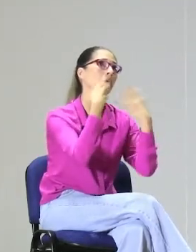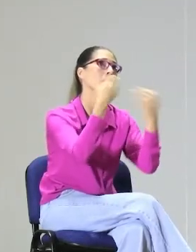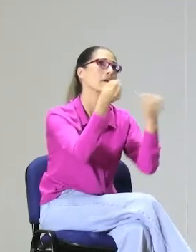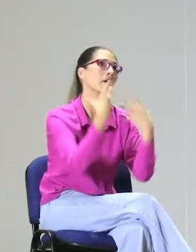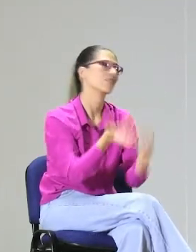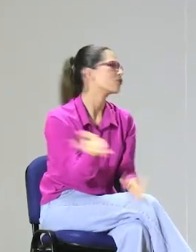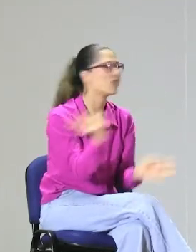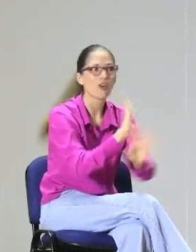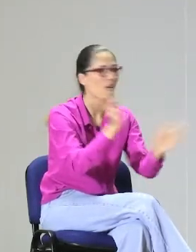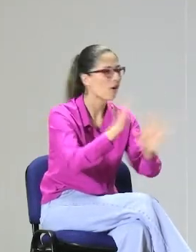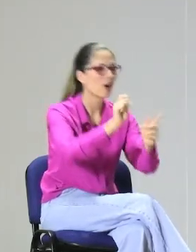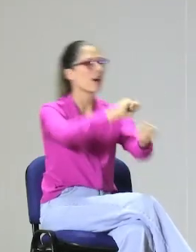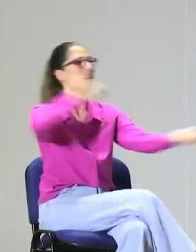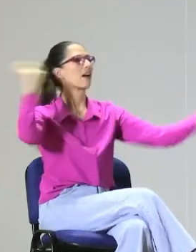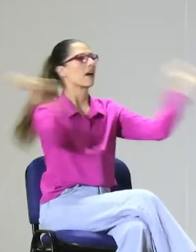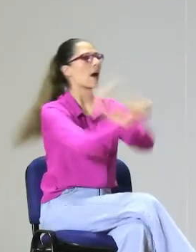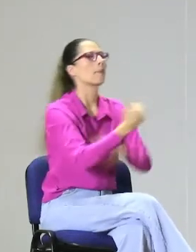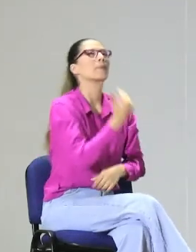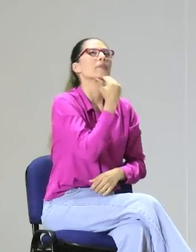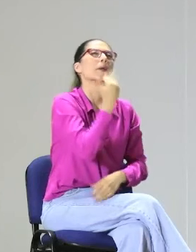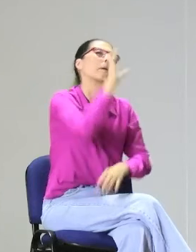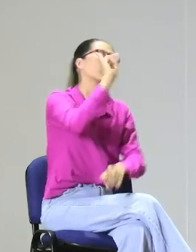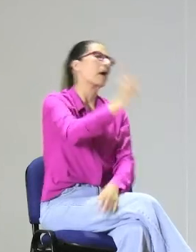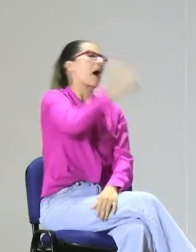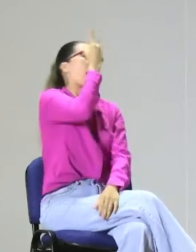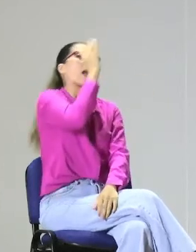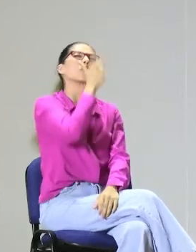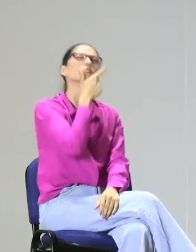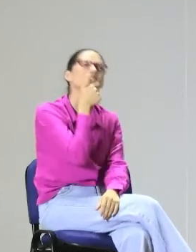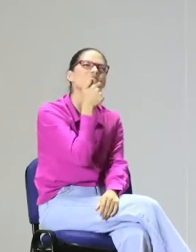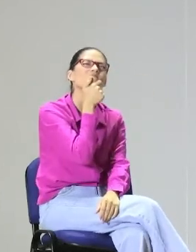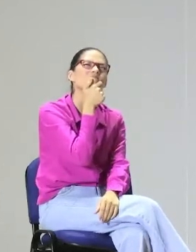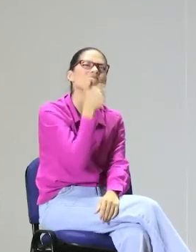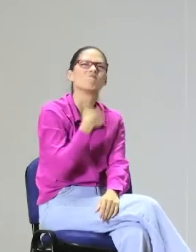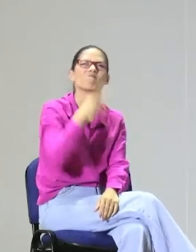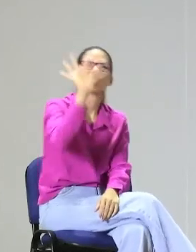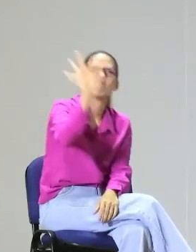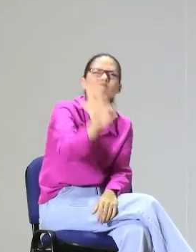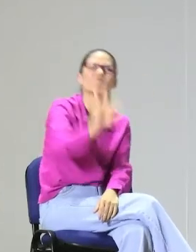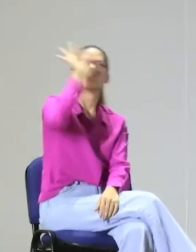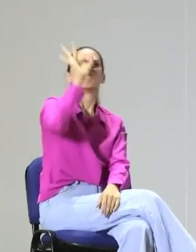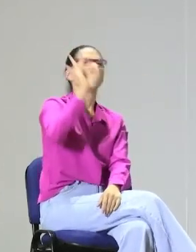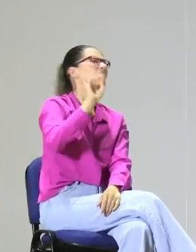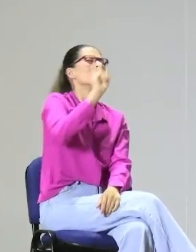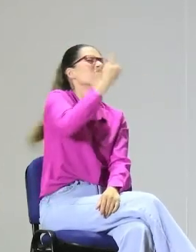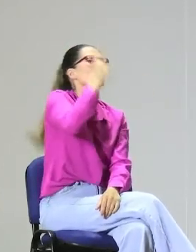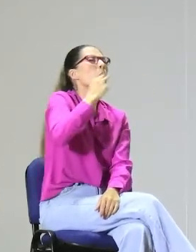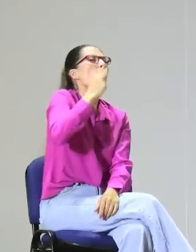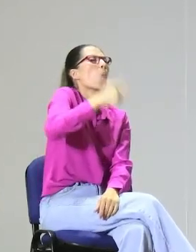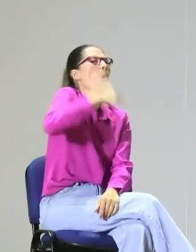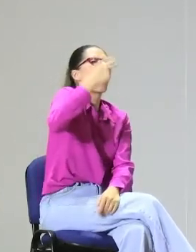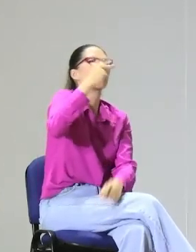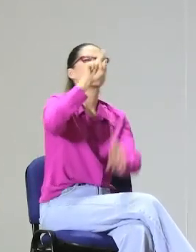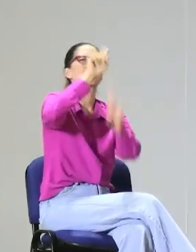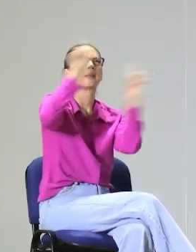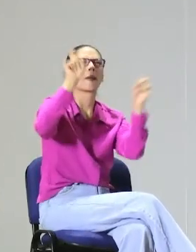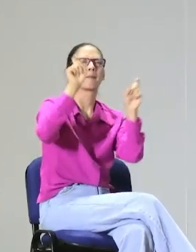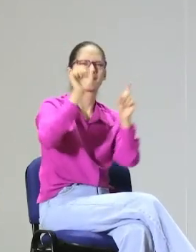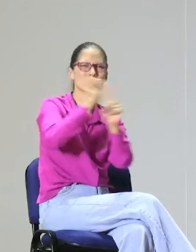no solamente se queden los elementos gestuales, sino que busquen otras metodologías que transformen ese modelo